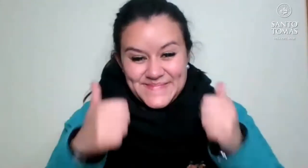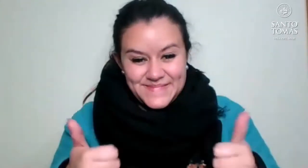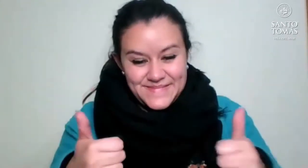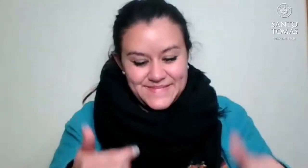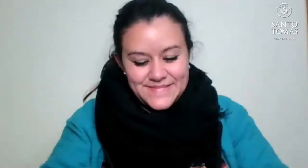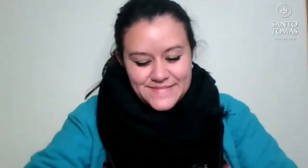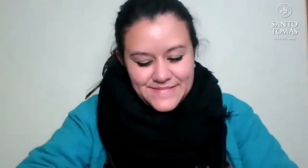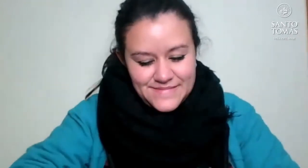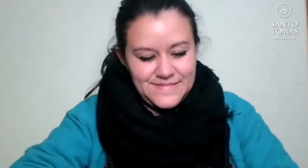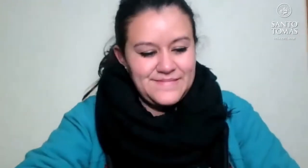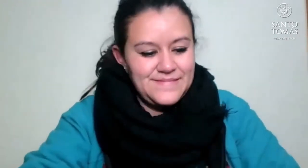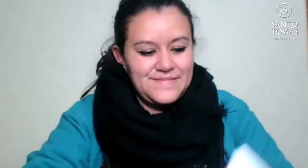Valparaíso.